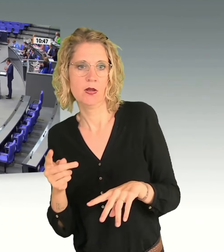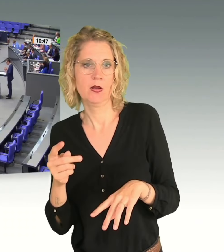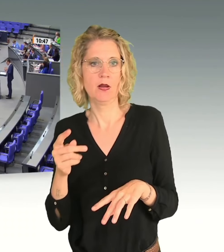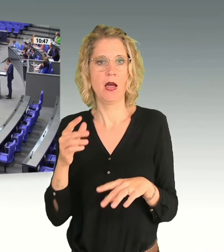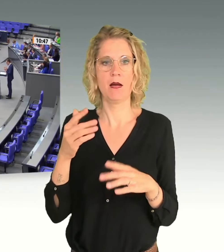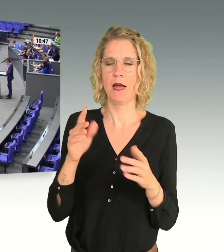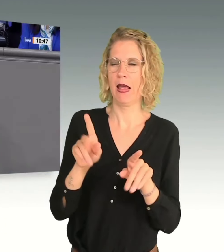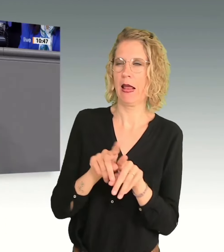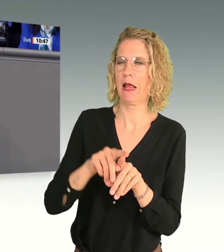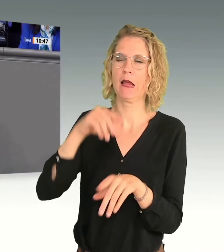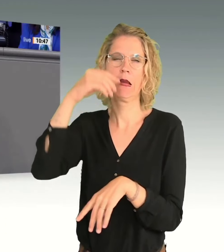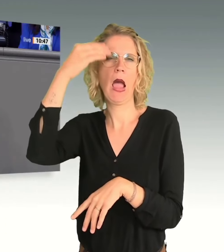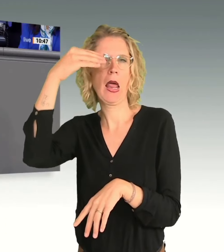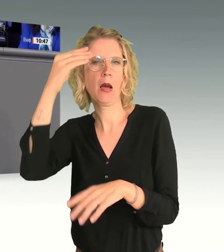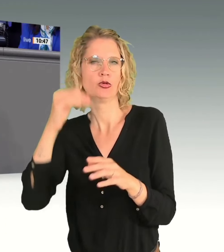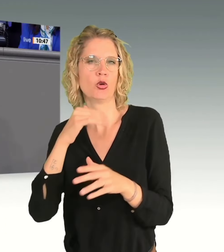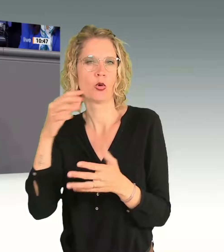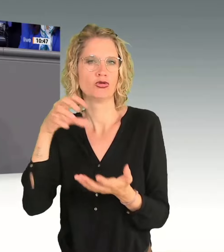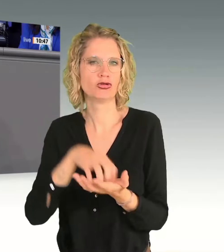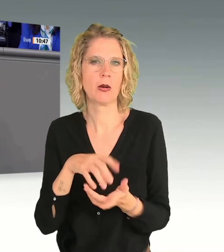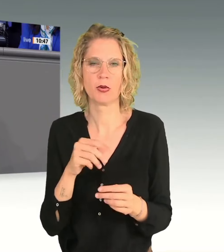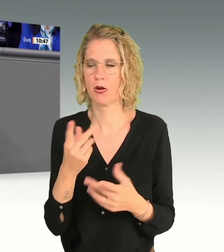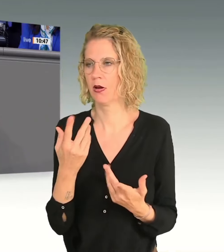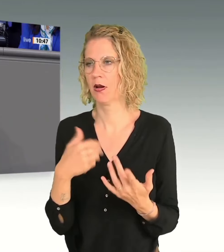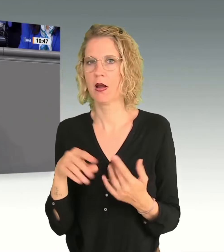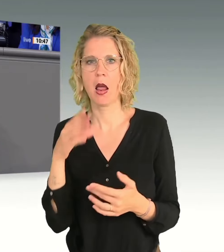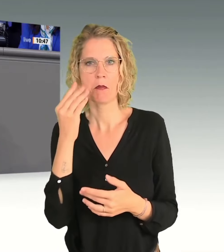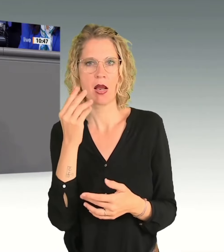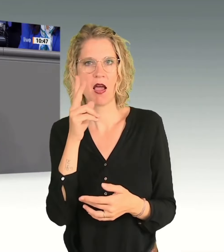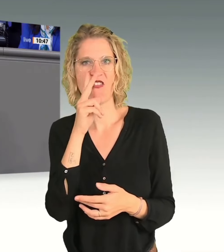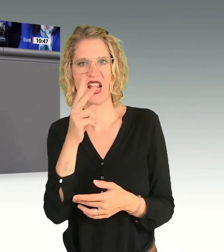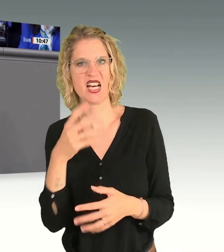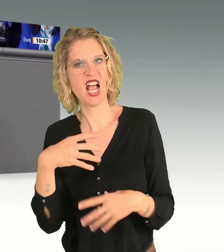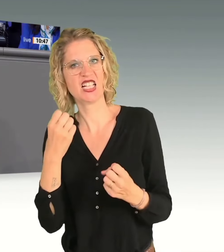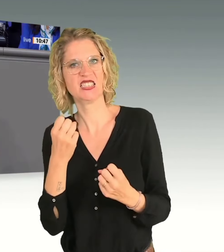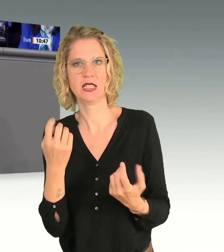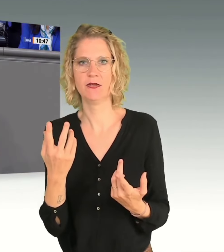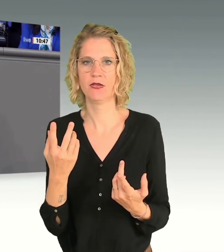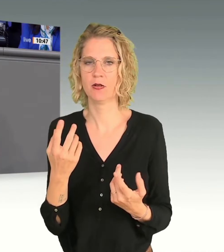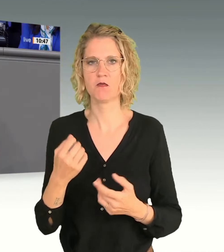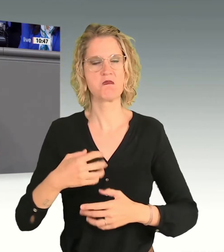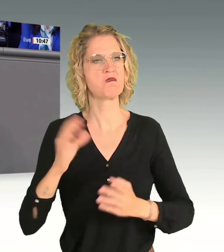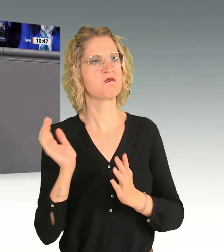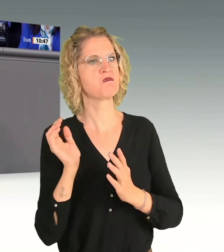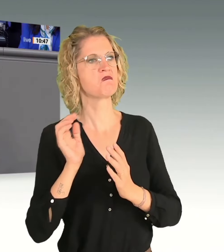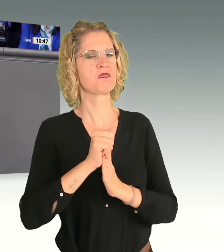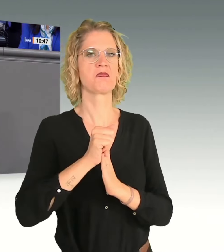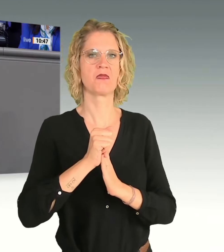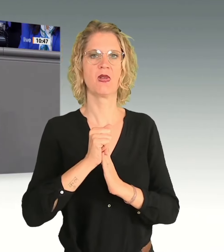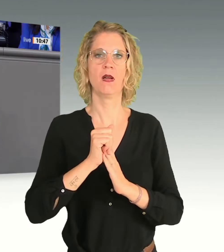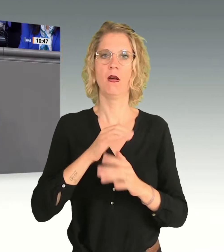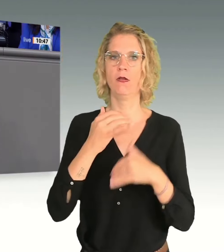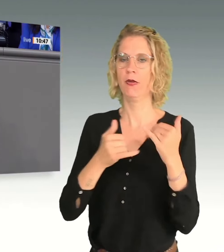konkret, frech und aggressiv gewinnt. Bei den Frauen bedeutet das, bloß nicht aufmucken, sonst setzt es was.